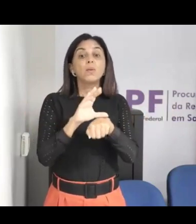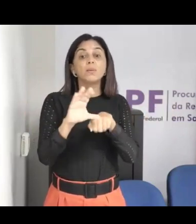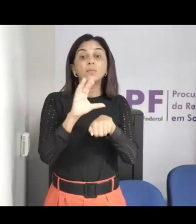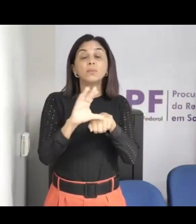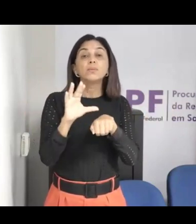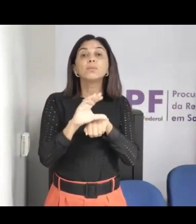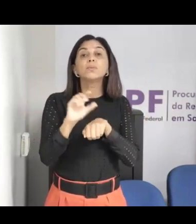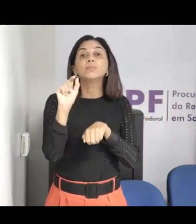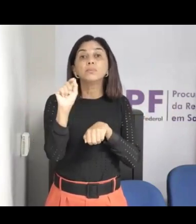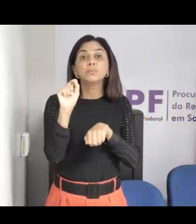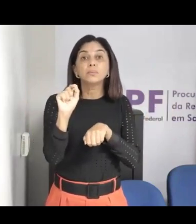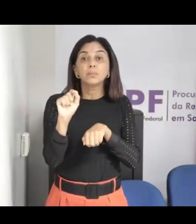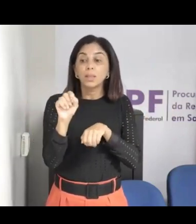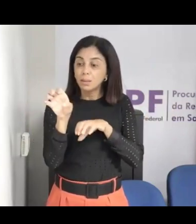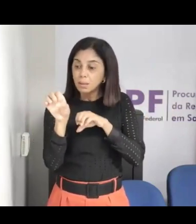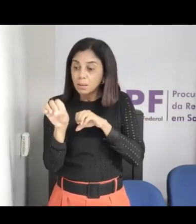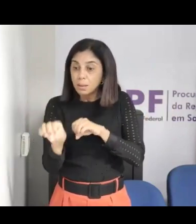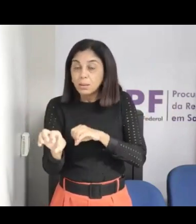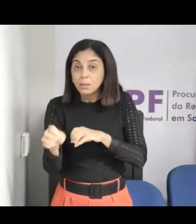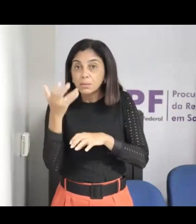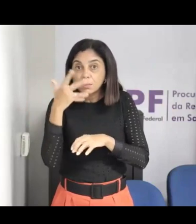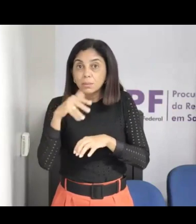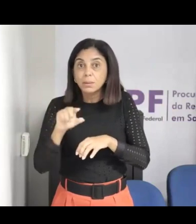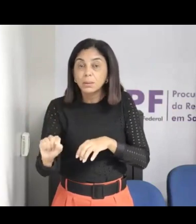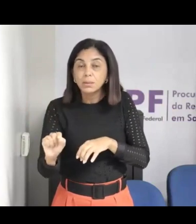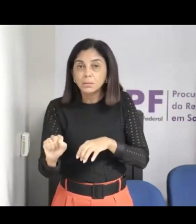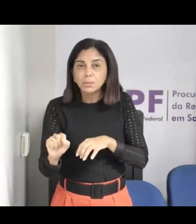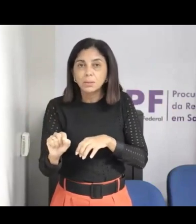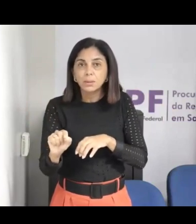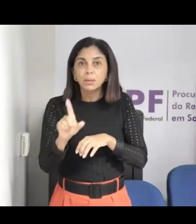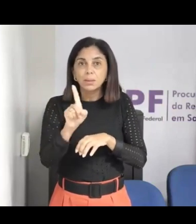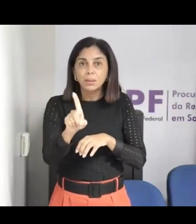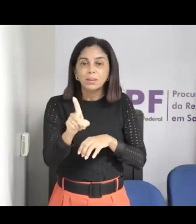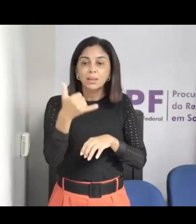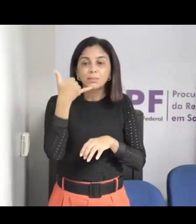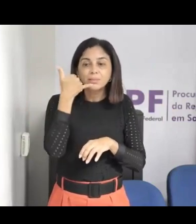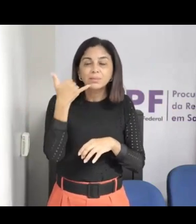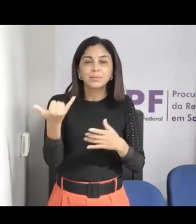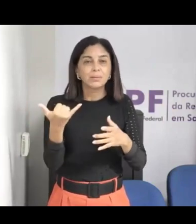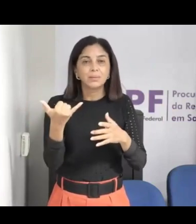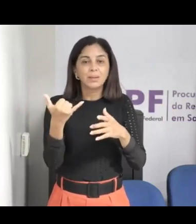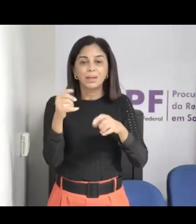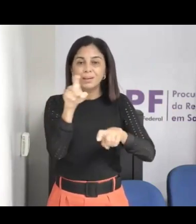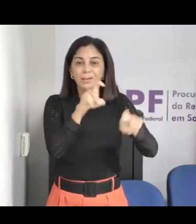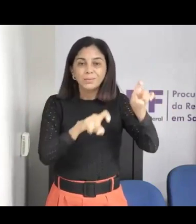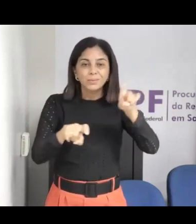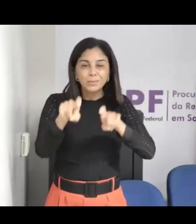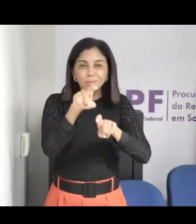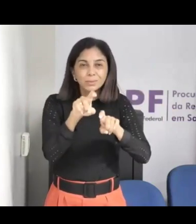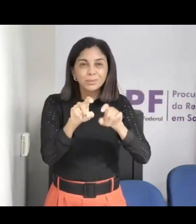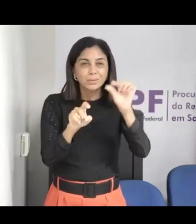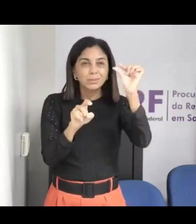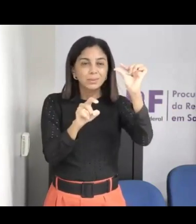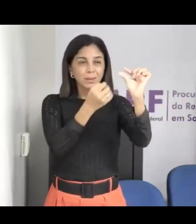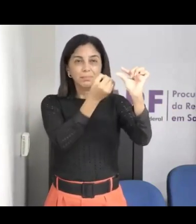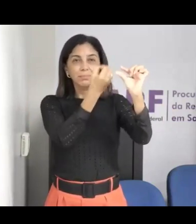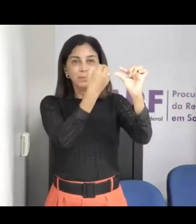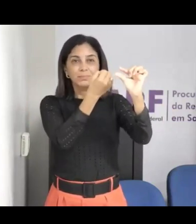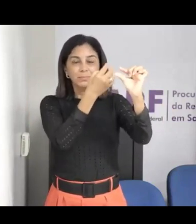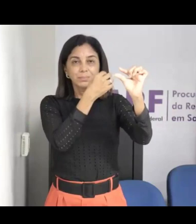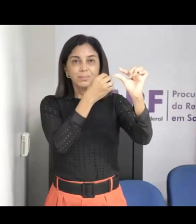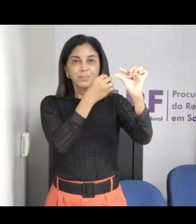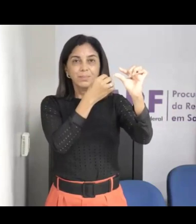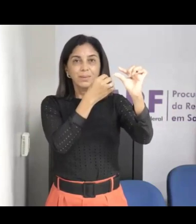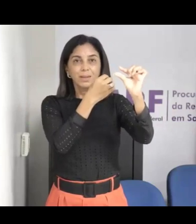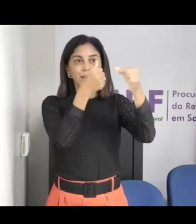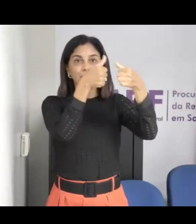-aid na câmera, nunca deixar a câmera ali livre, ela falou assim, você fala para botar um band-aid, um esparadrapo, um adesivo, alguma coisa na câmera, porque